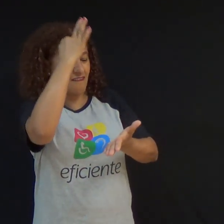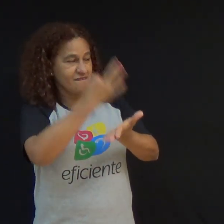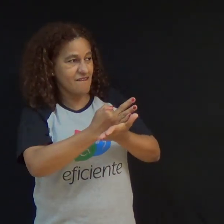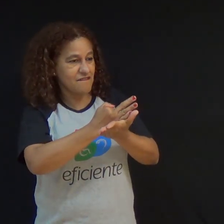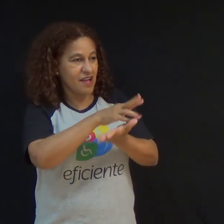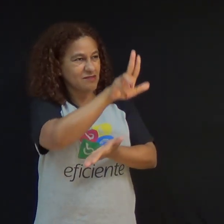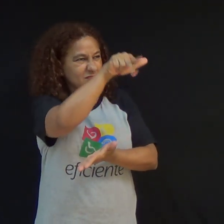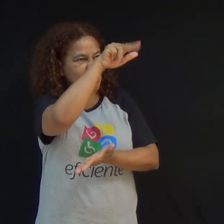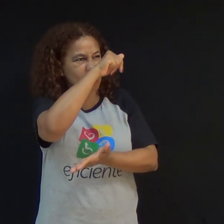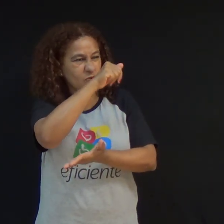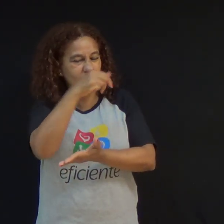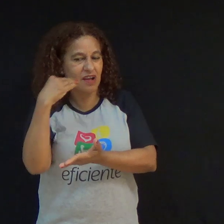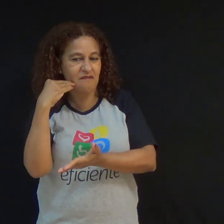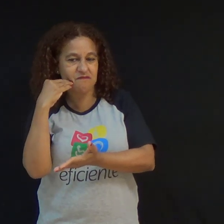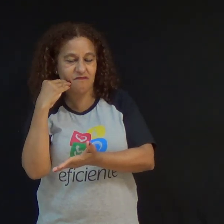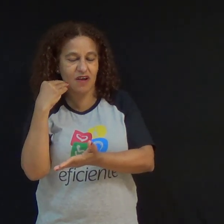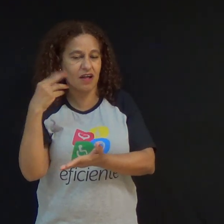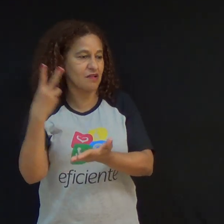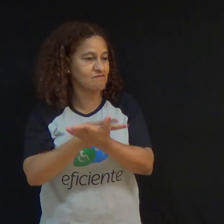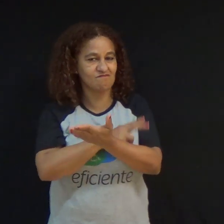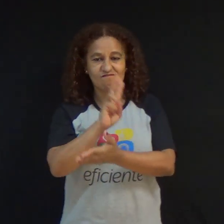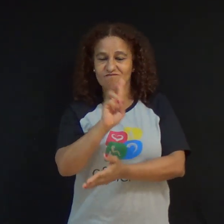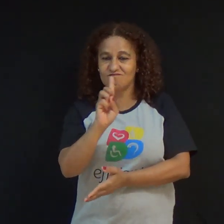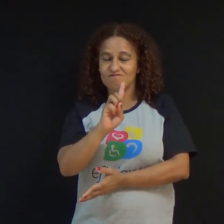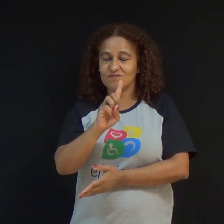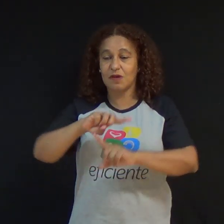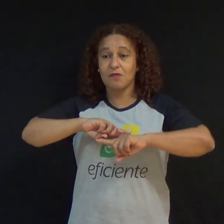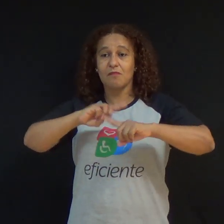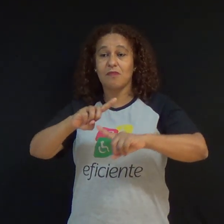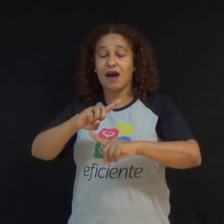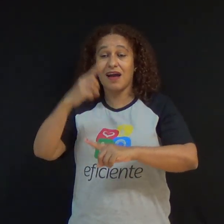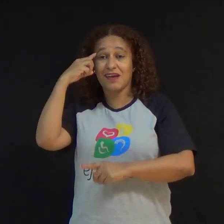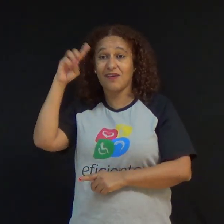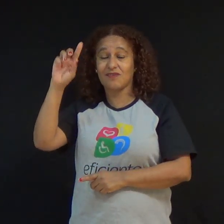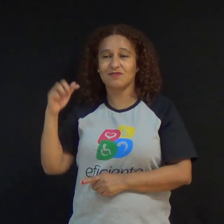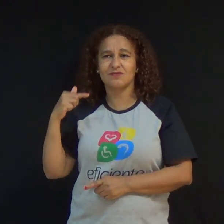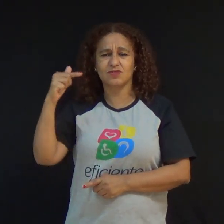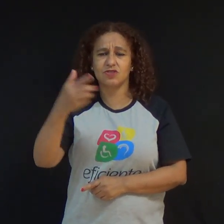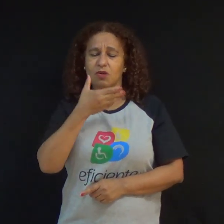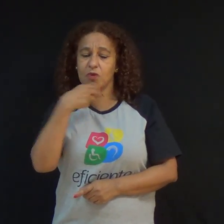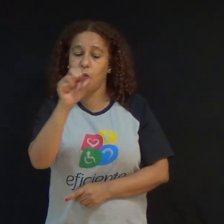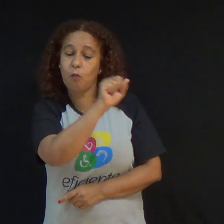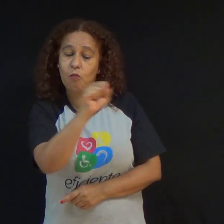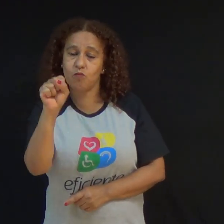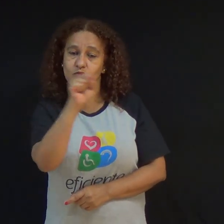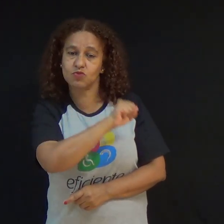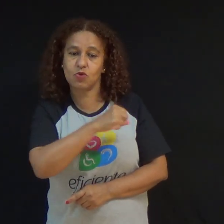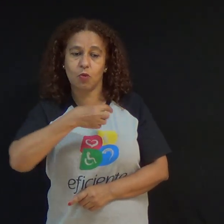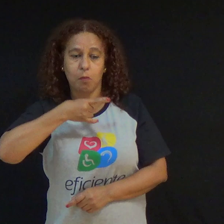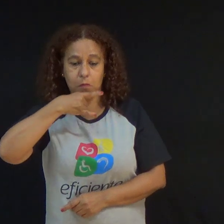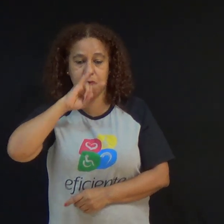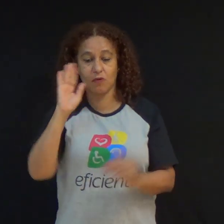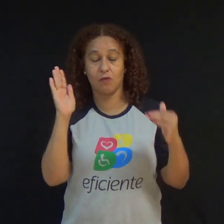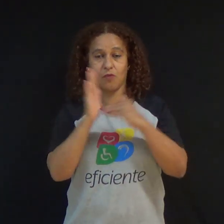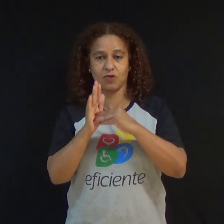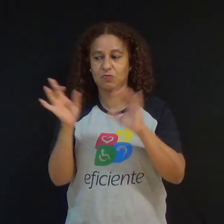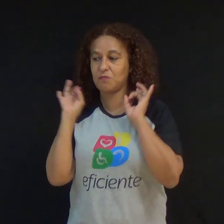fazer. E chegou o dia em que ele deu o último gole e abandonou a bebida, iniciando o processo de transformação e